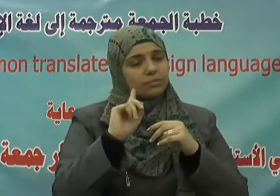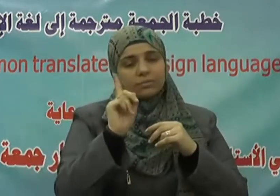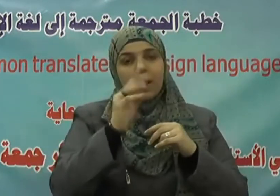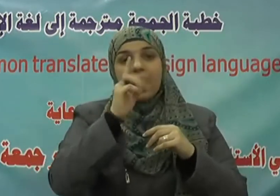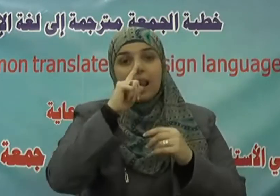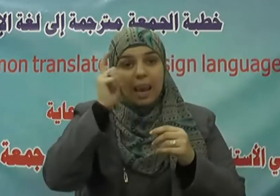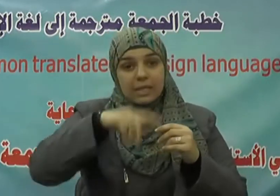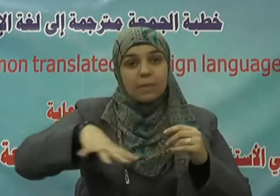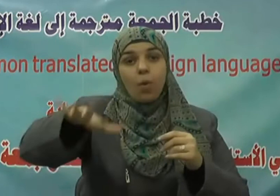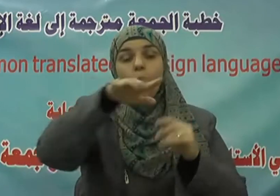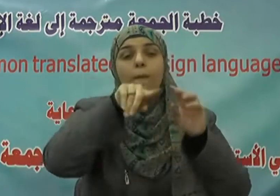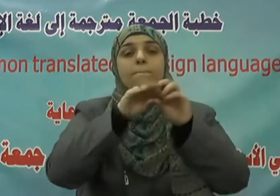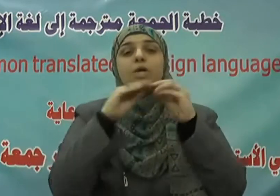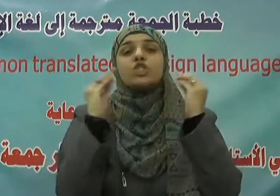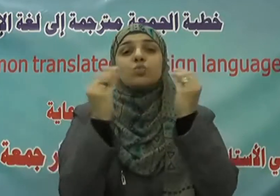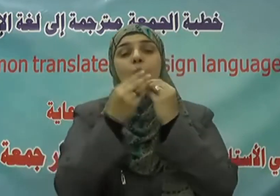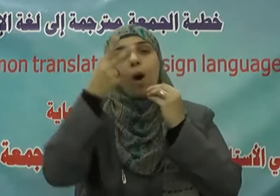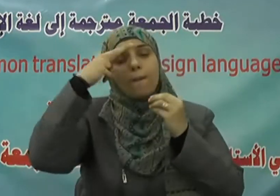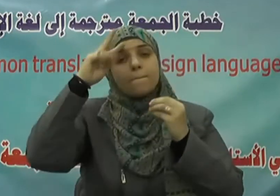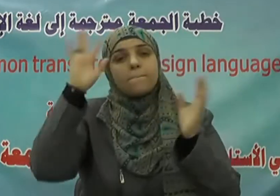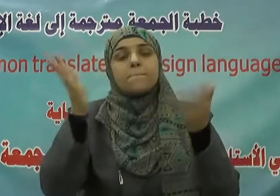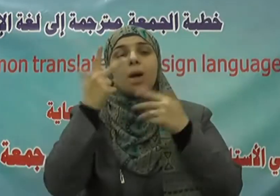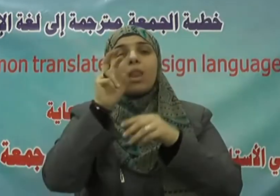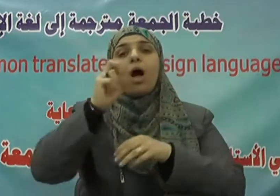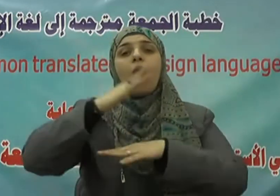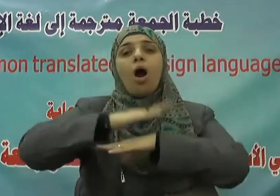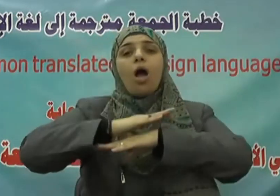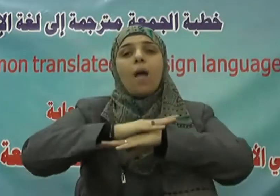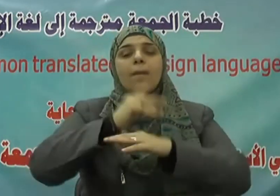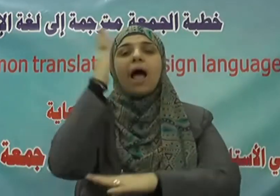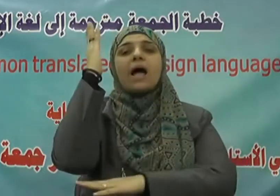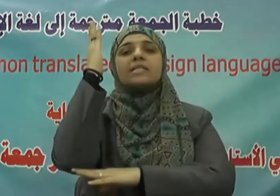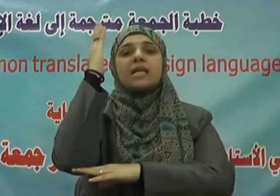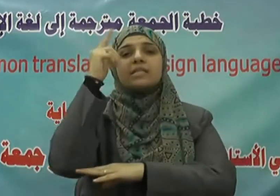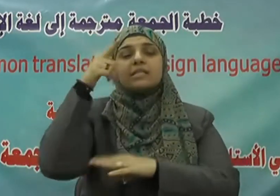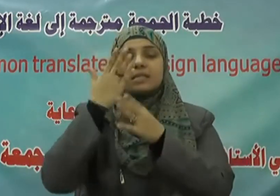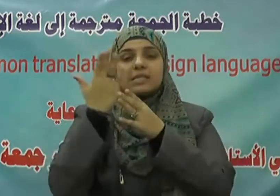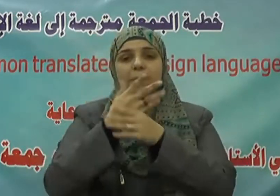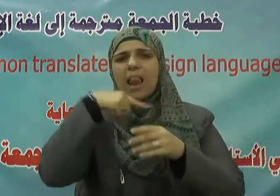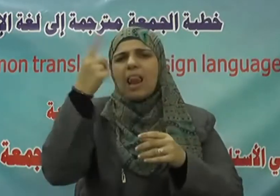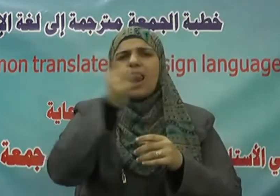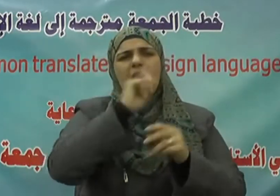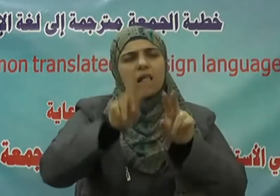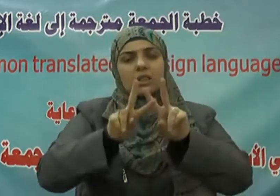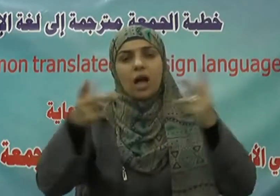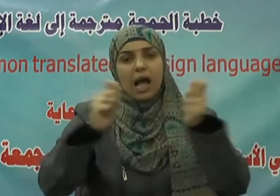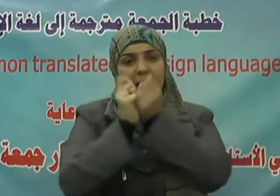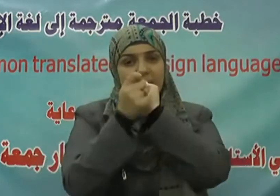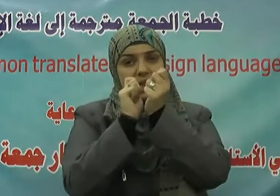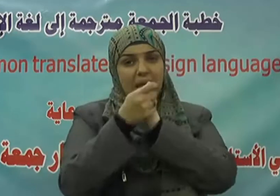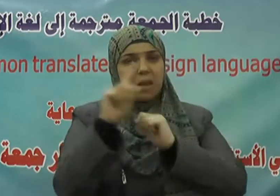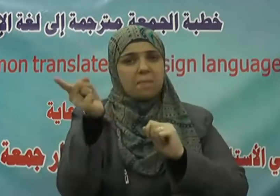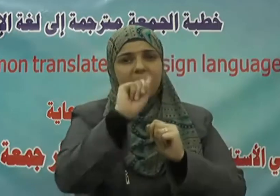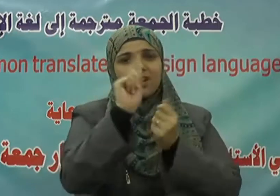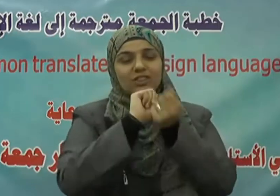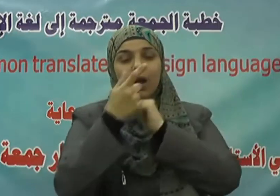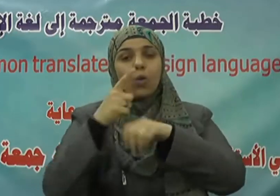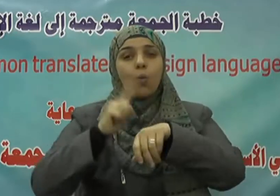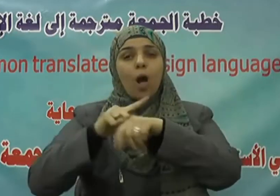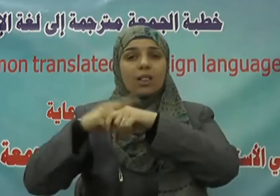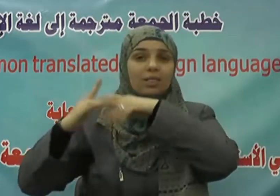مجموعة من القيم الثابتة التي لا تتغير بتغير الزمان